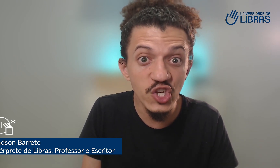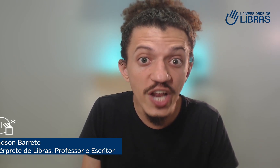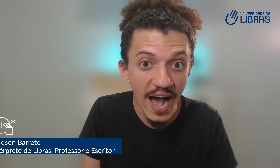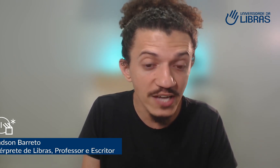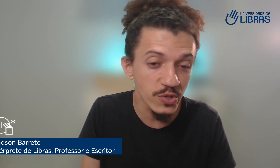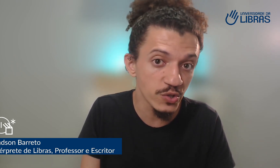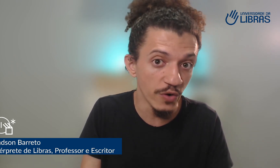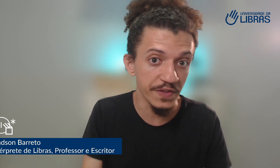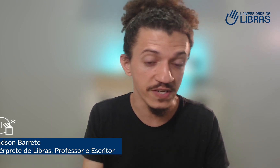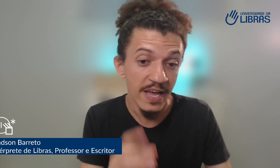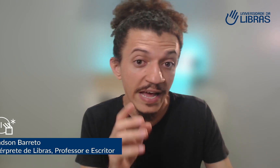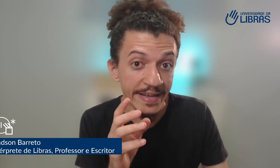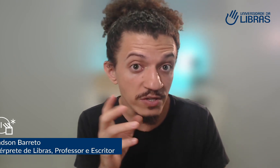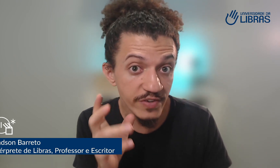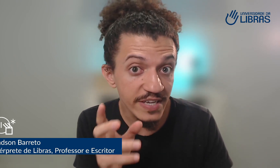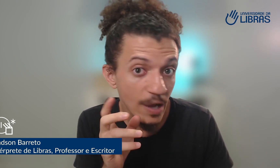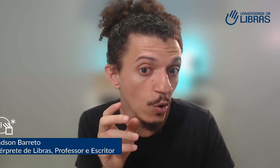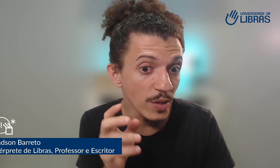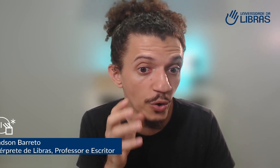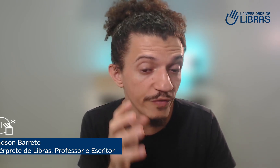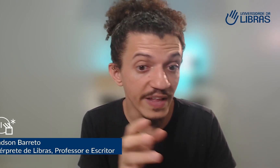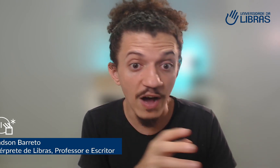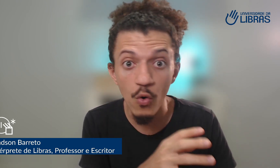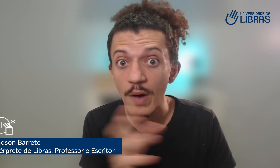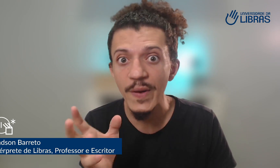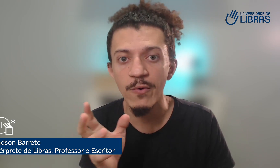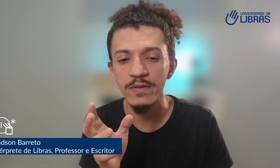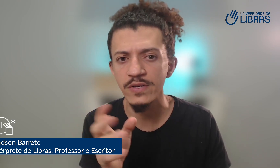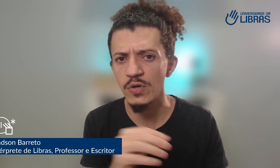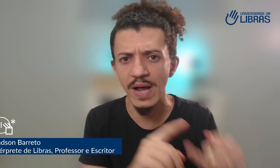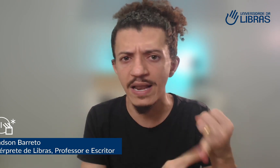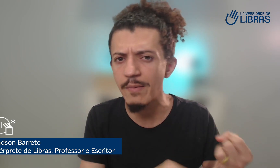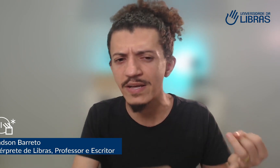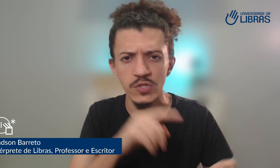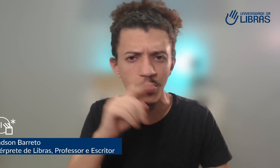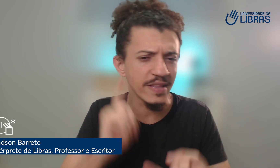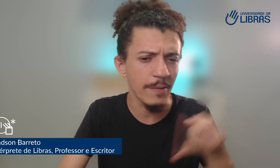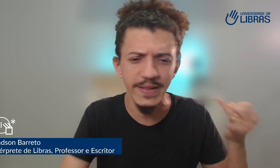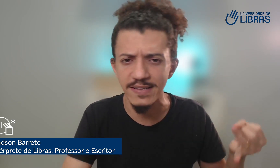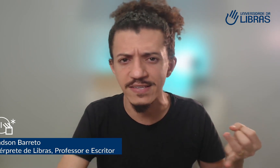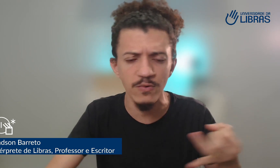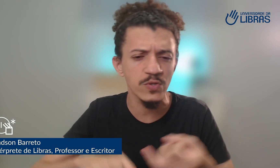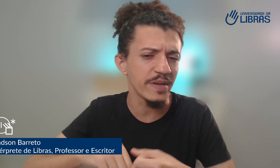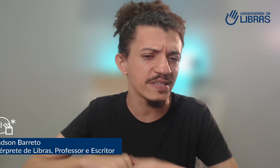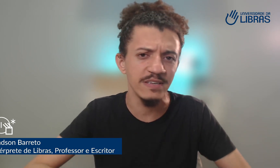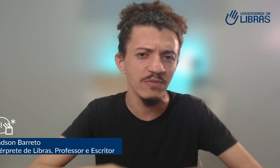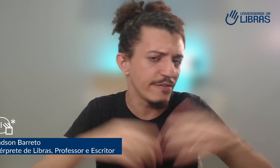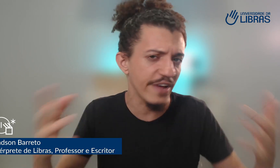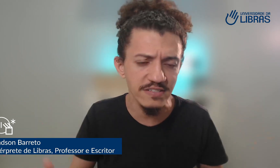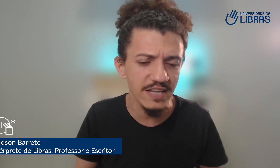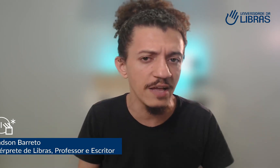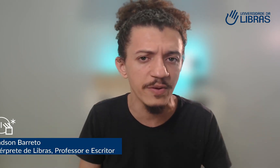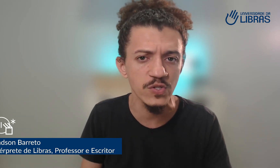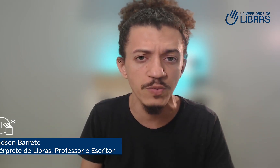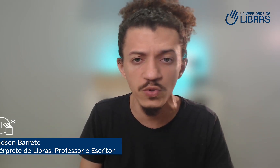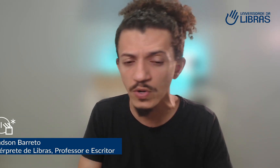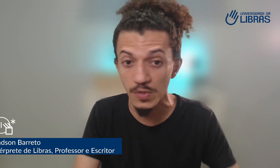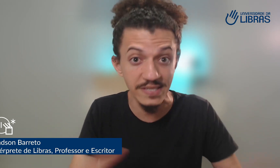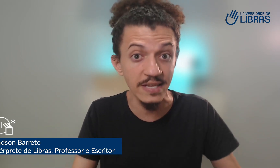tirar as suas dúvidas. Então, se você tem alguma dúvida, alguma pergunta sobre a Libras, sobre a interpretação, sobre esse universo da Libras como um todo, sobre a escrita